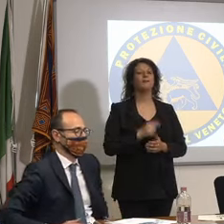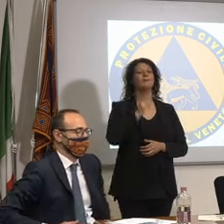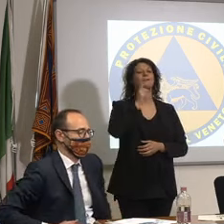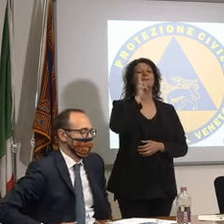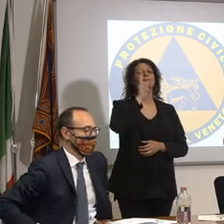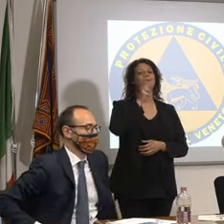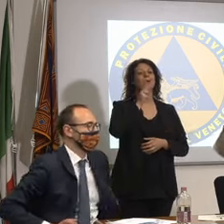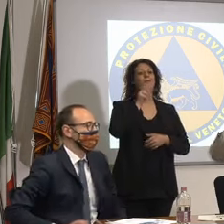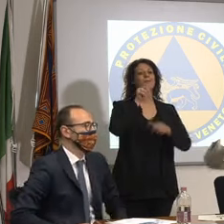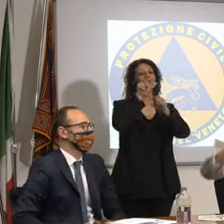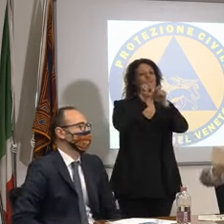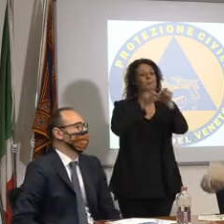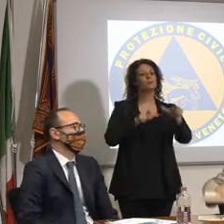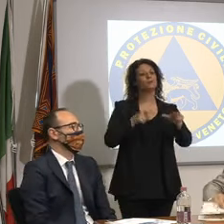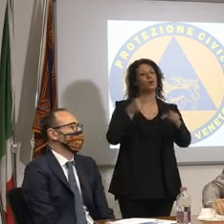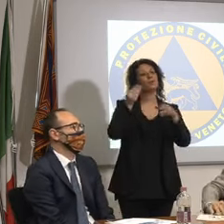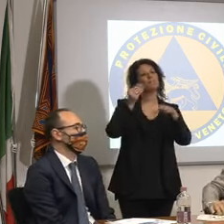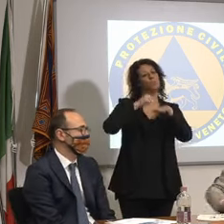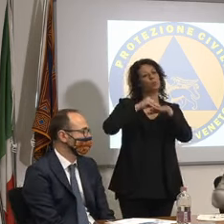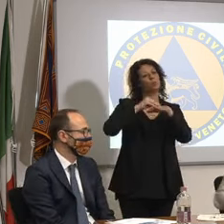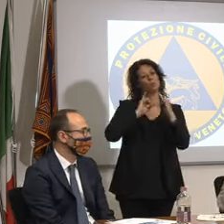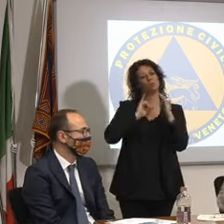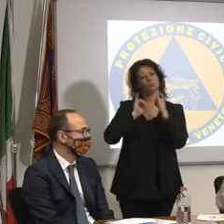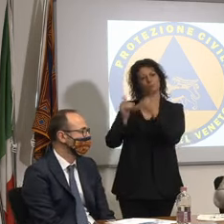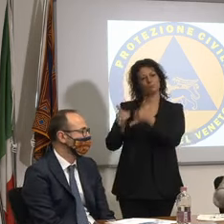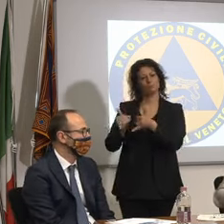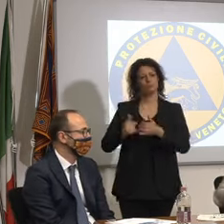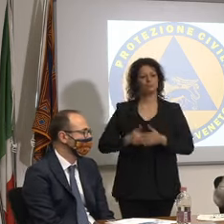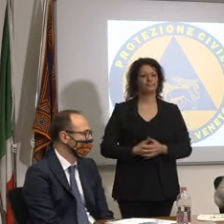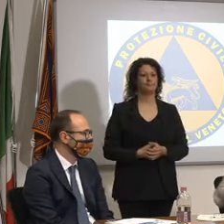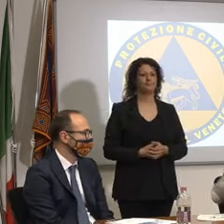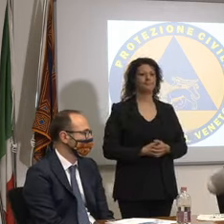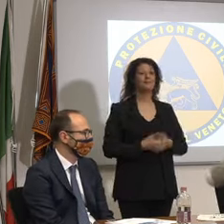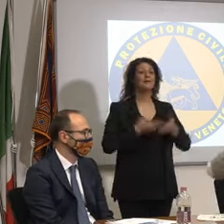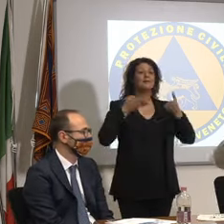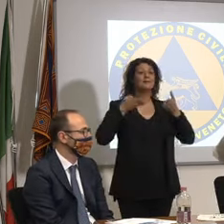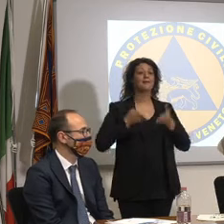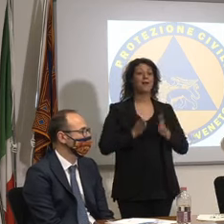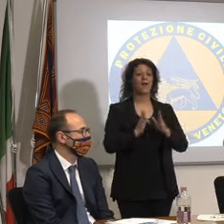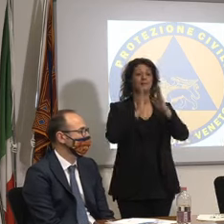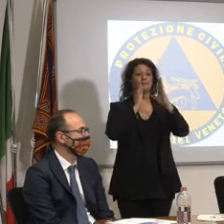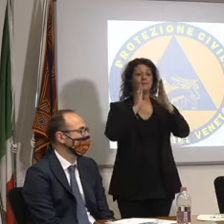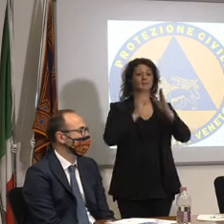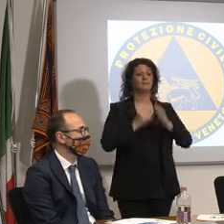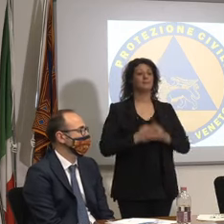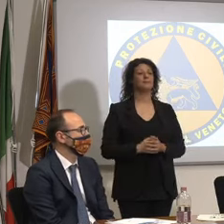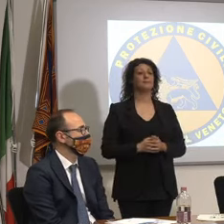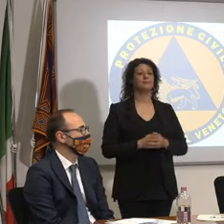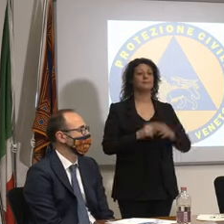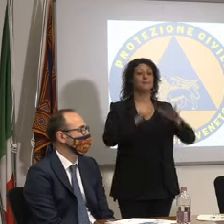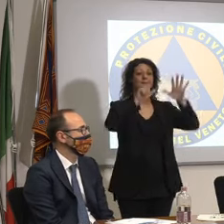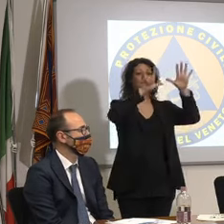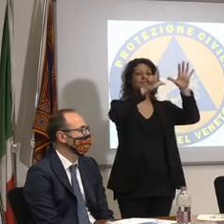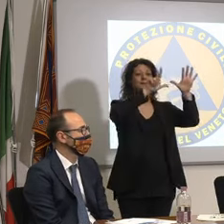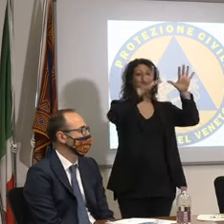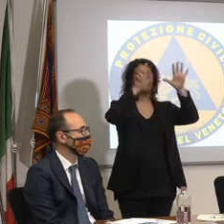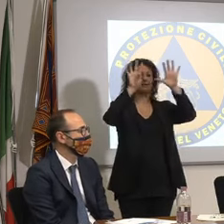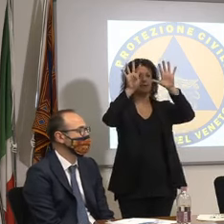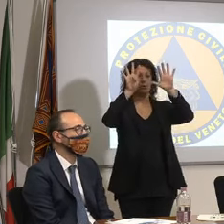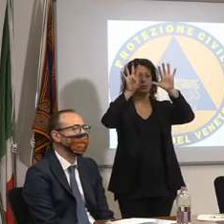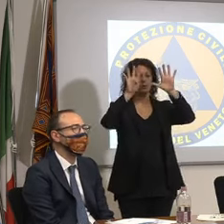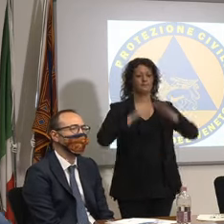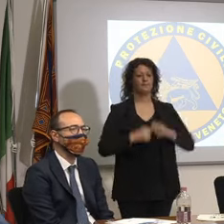i nati sono 79